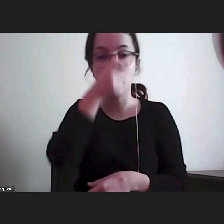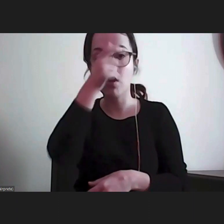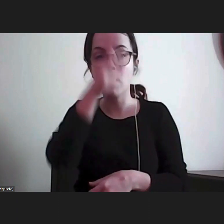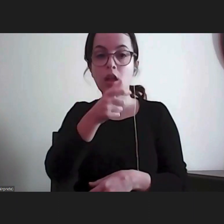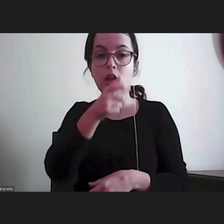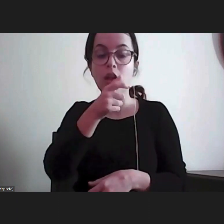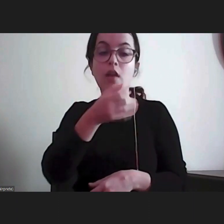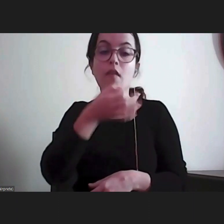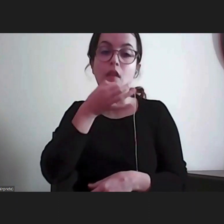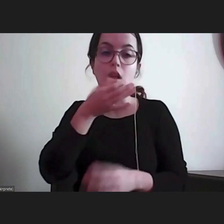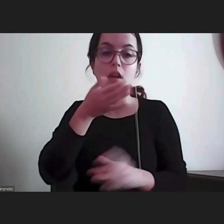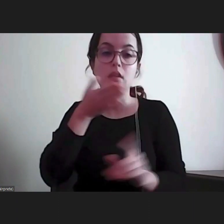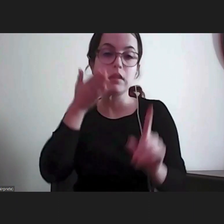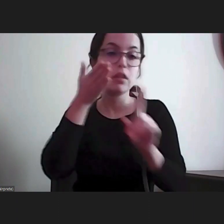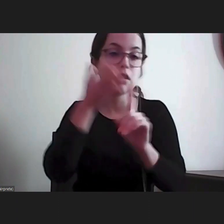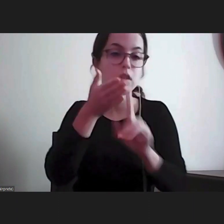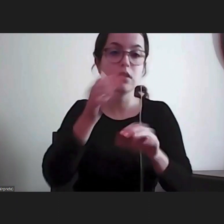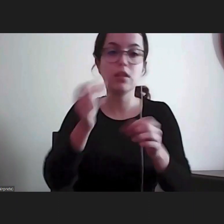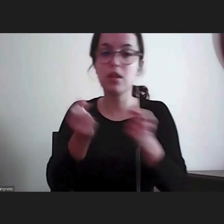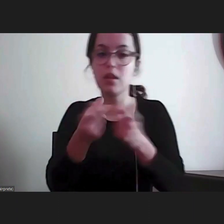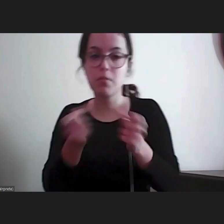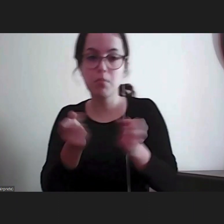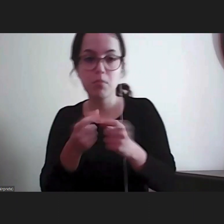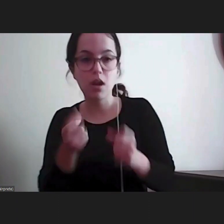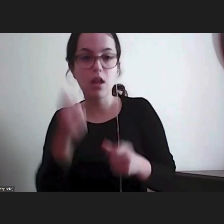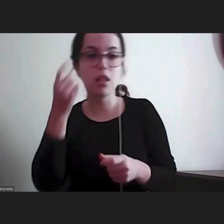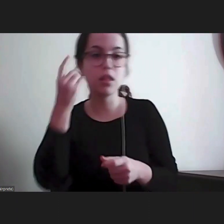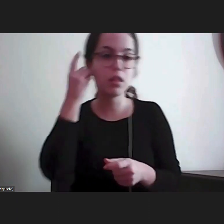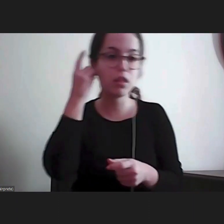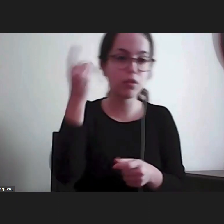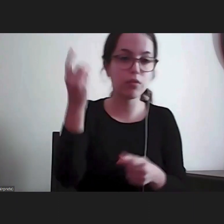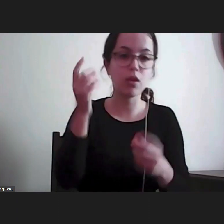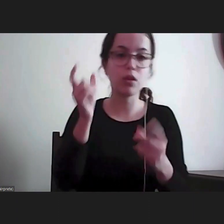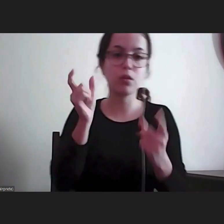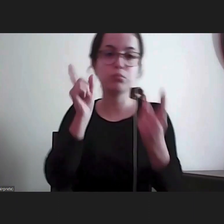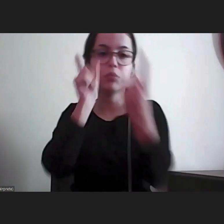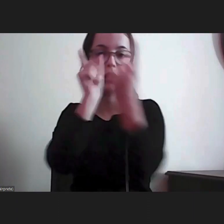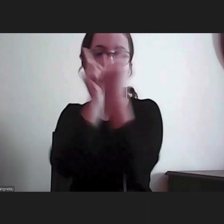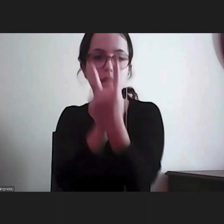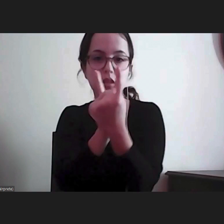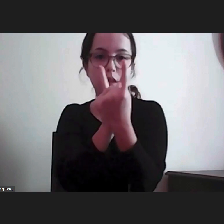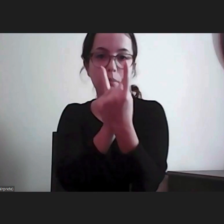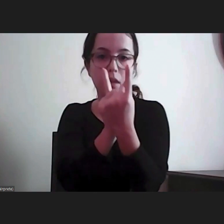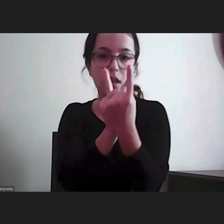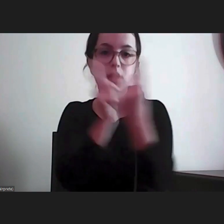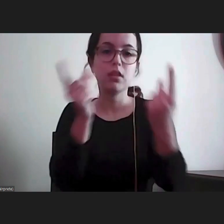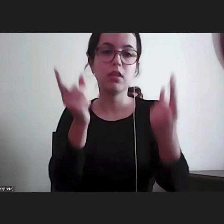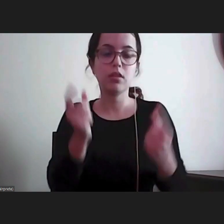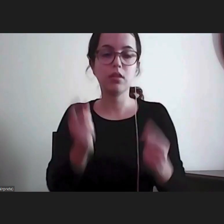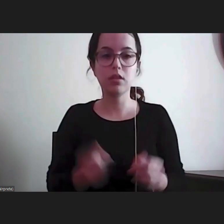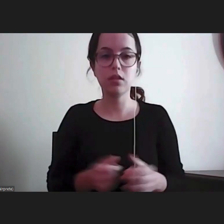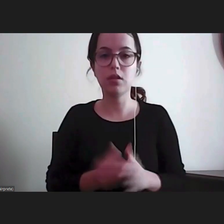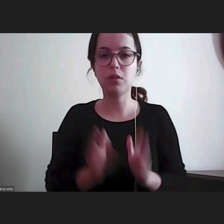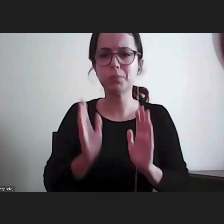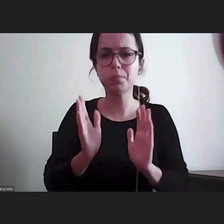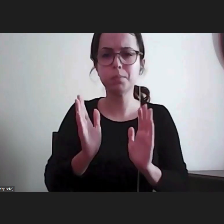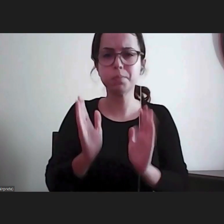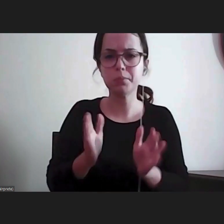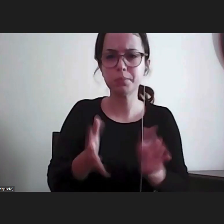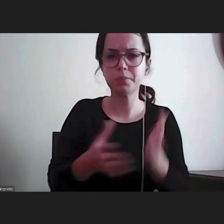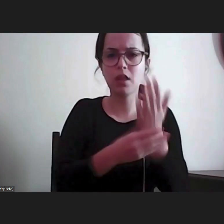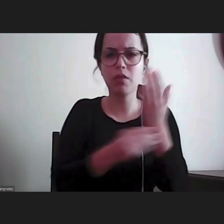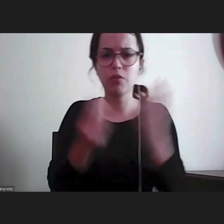Provedor de Justiça por e-mail, por telefone, presencialmente, não têm, estão representadas por advogado, nem,